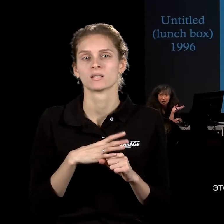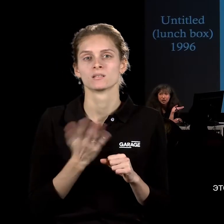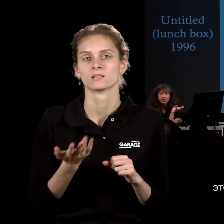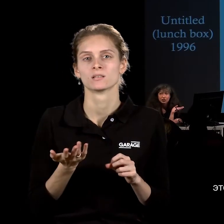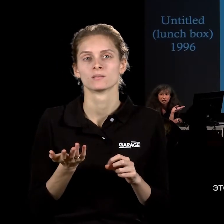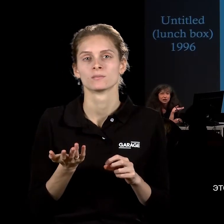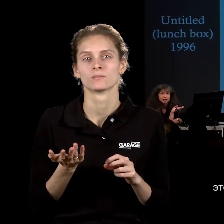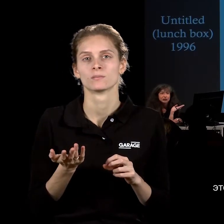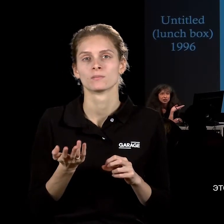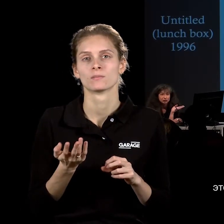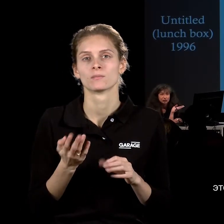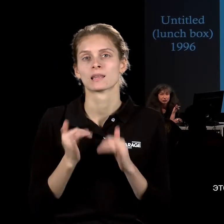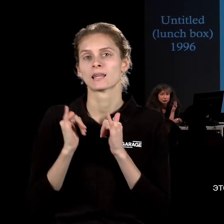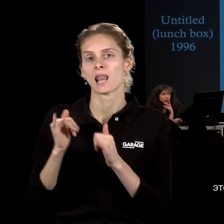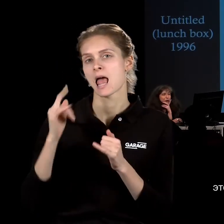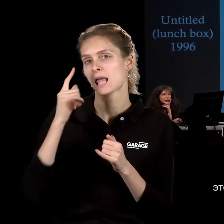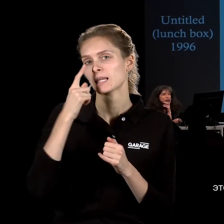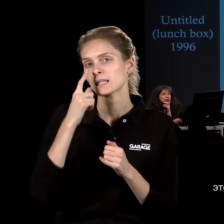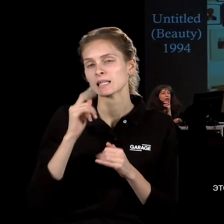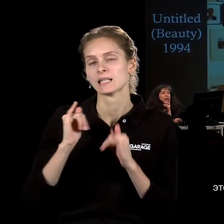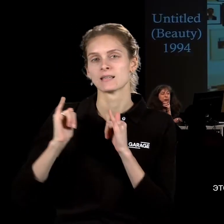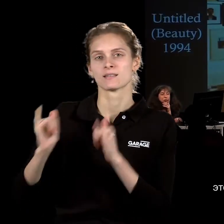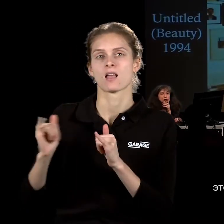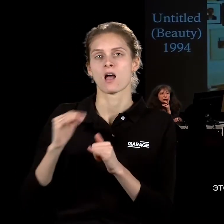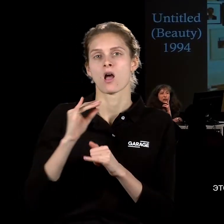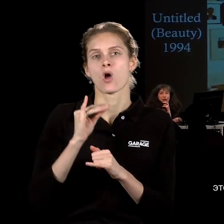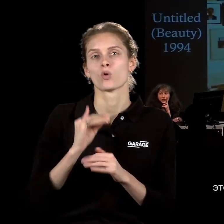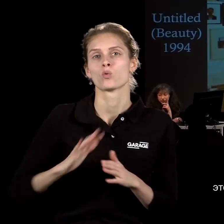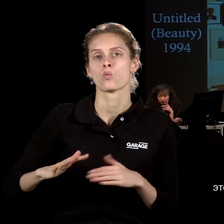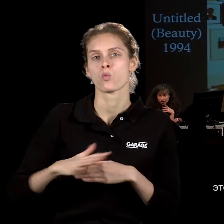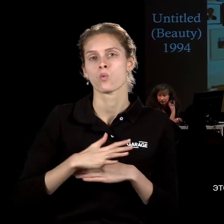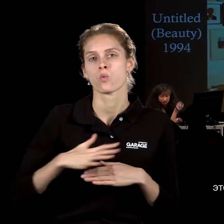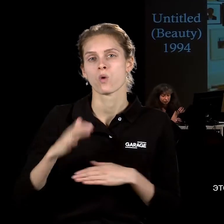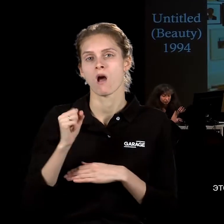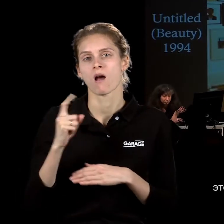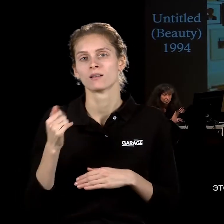Индии, для Юго-Восточной Азии штука для...